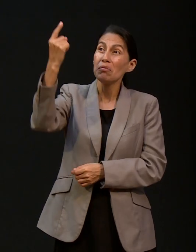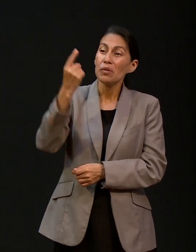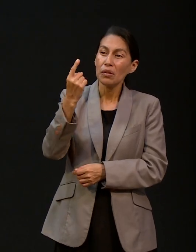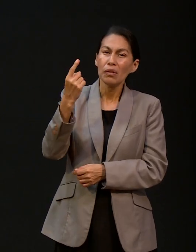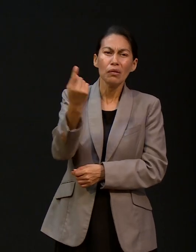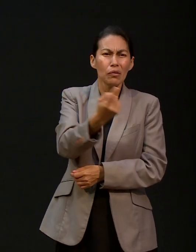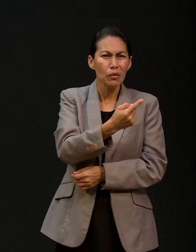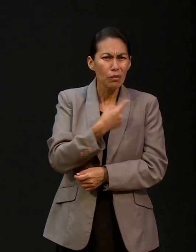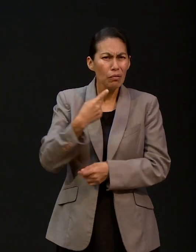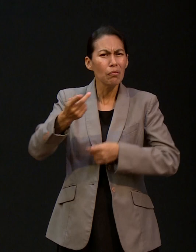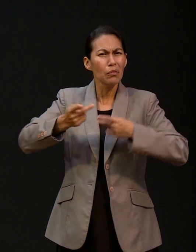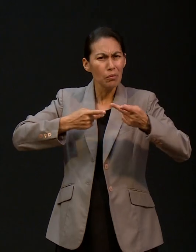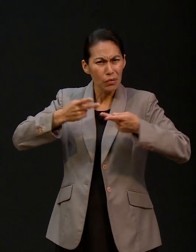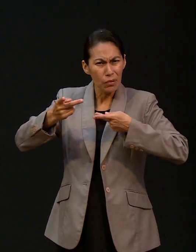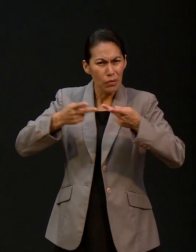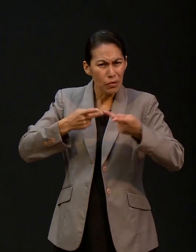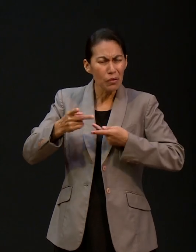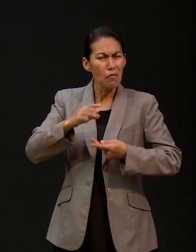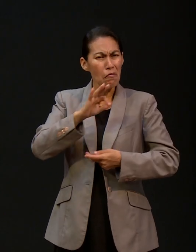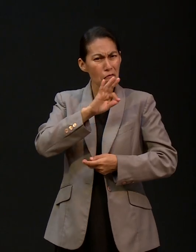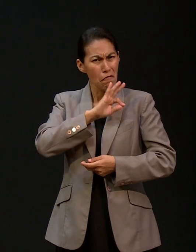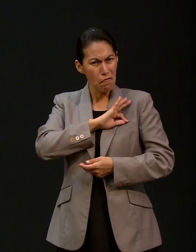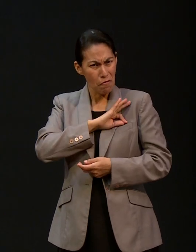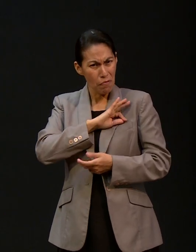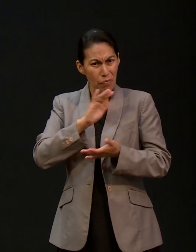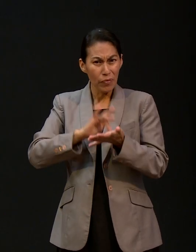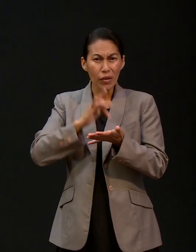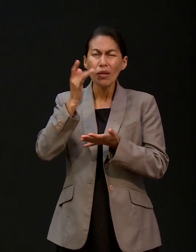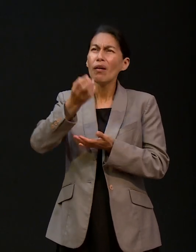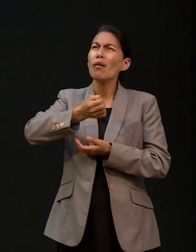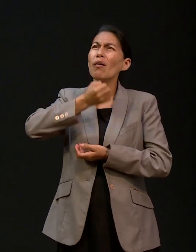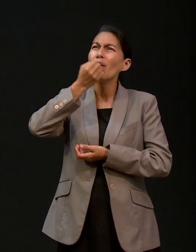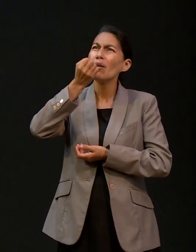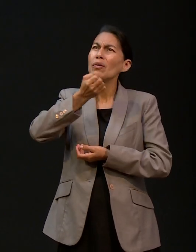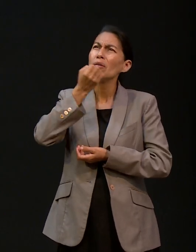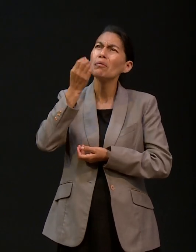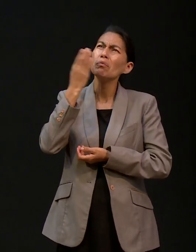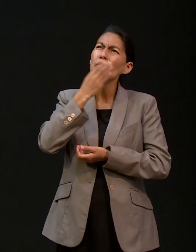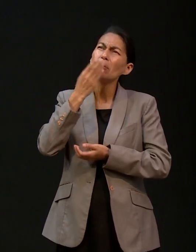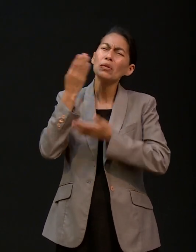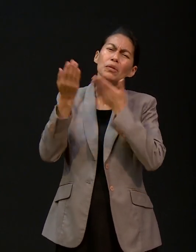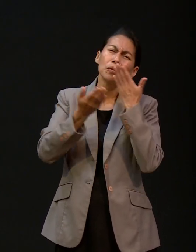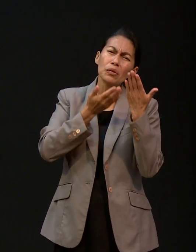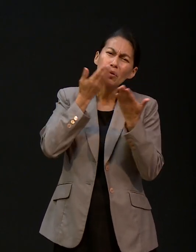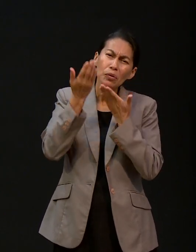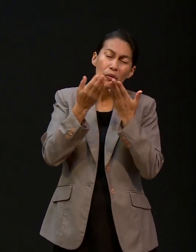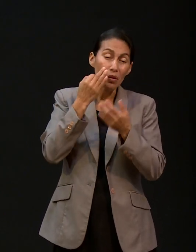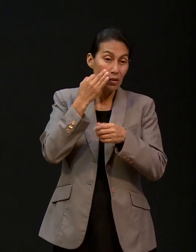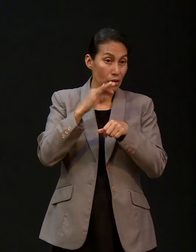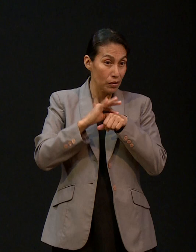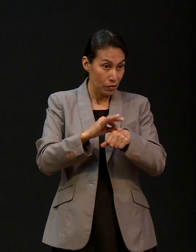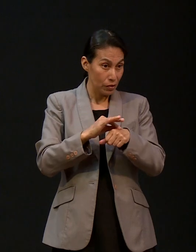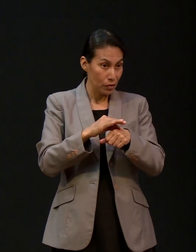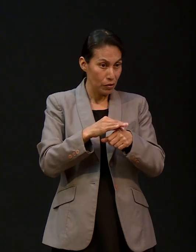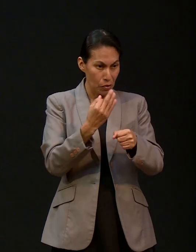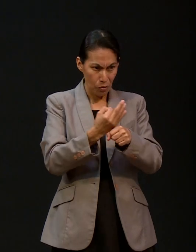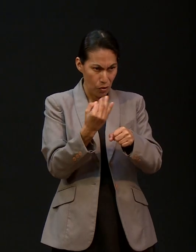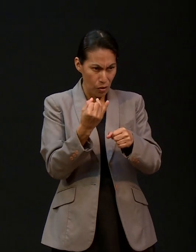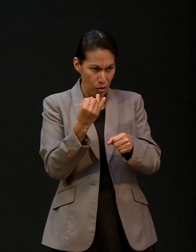Debemos estar preparados en la fe mediante la oración, el estudio de la Biblia, la testificación como lo hacen ustedes aquí